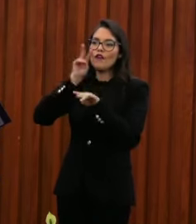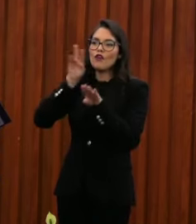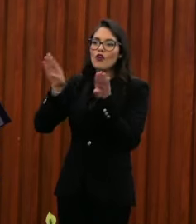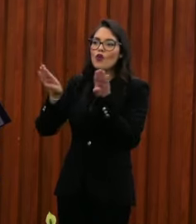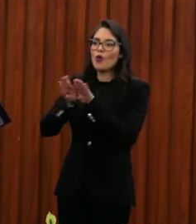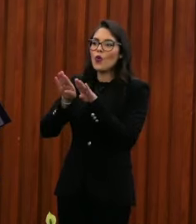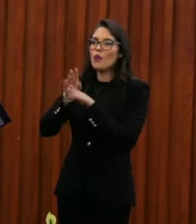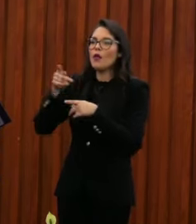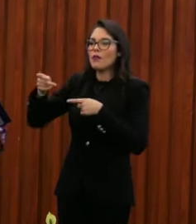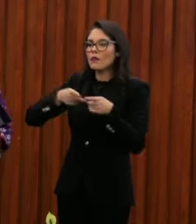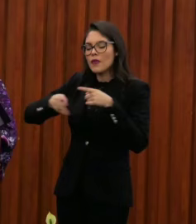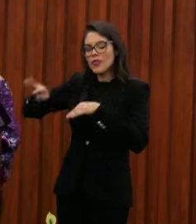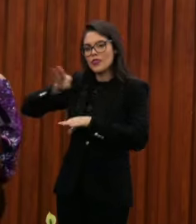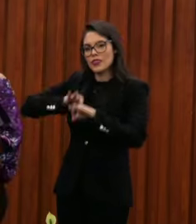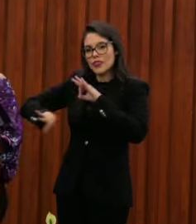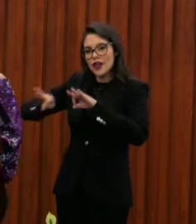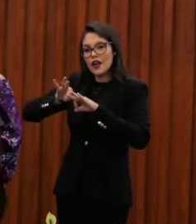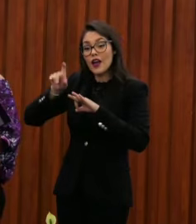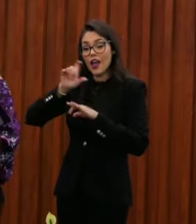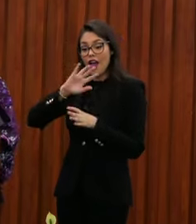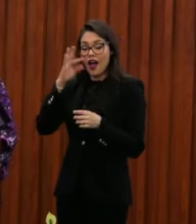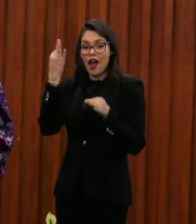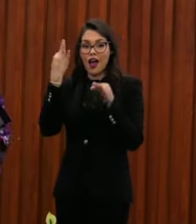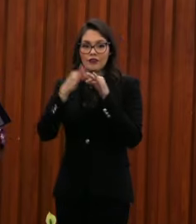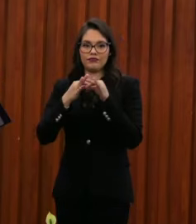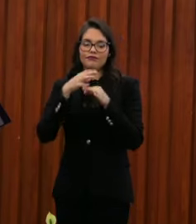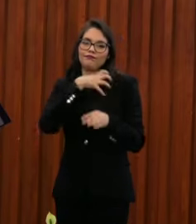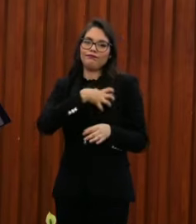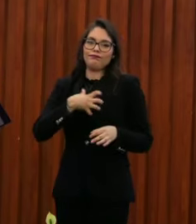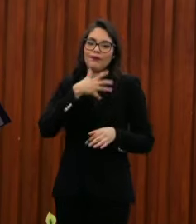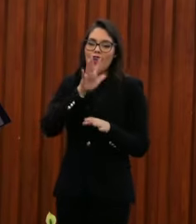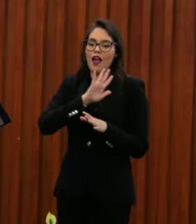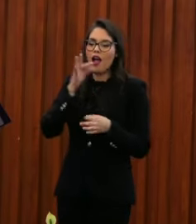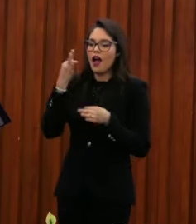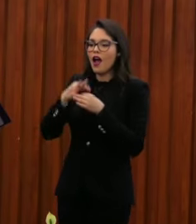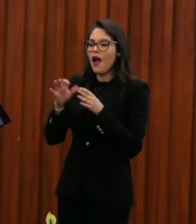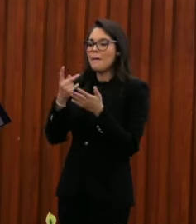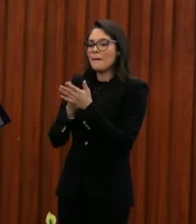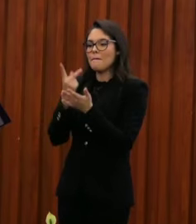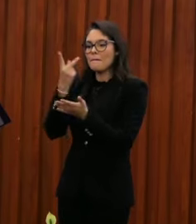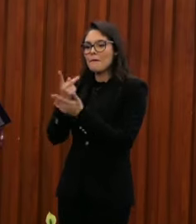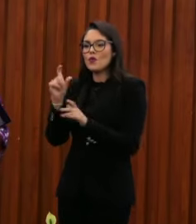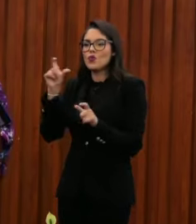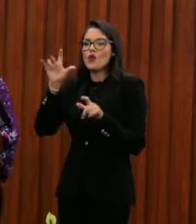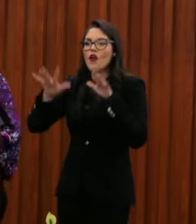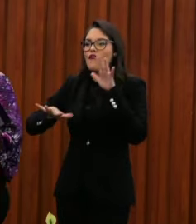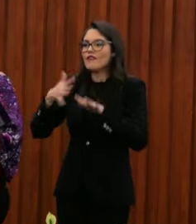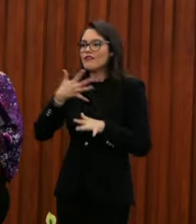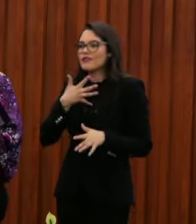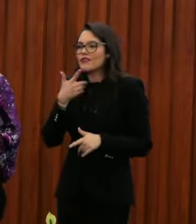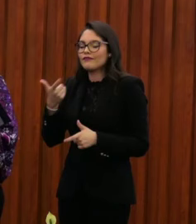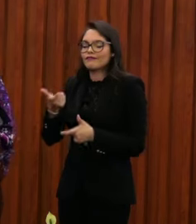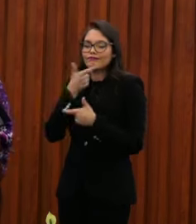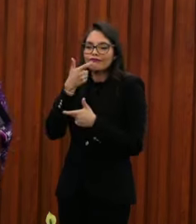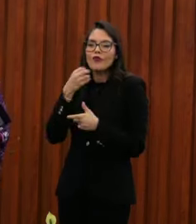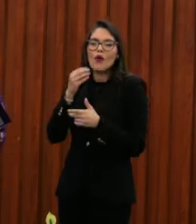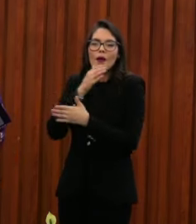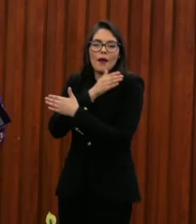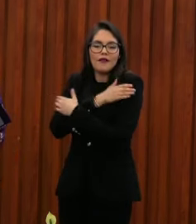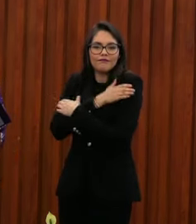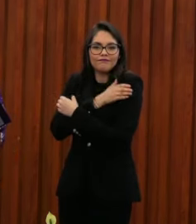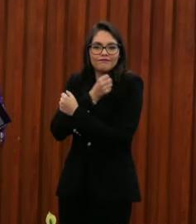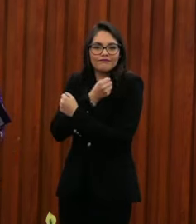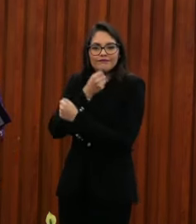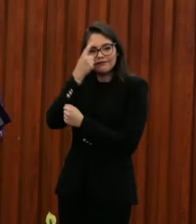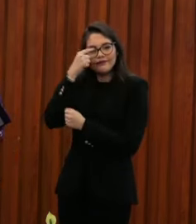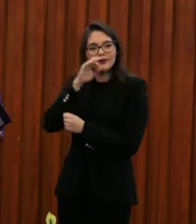disfrutemos los logros, que disfrutemos los momentos en los que tenemos que reírnos, en los que tenemos que abrazarnos, en los